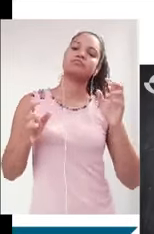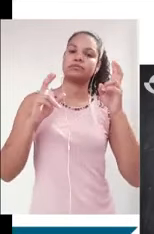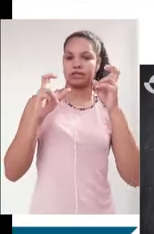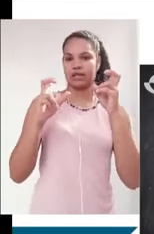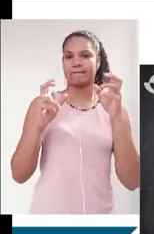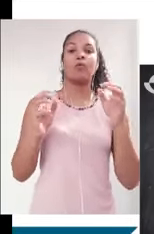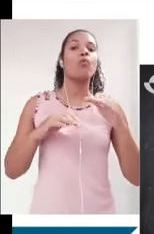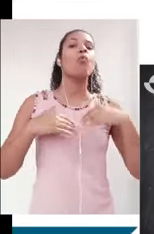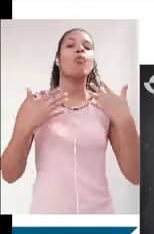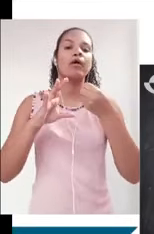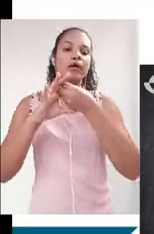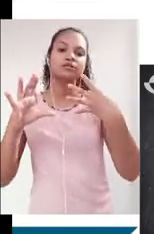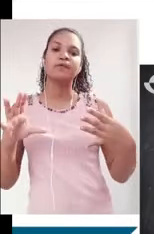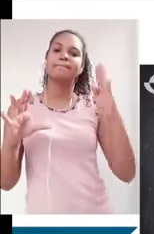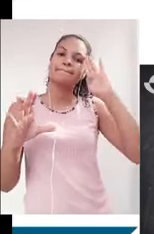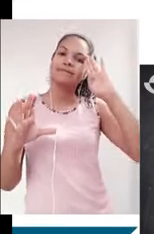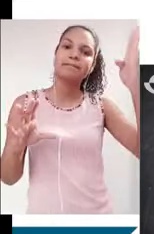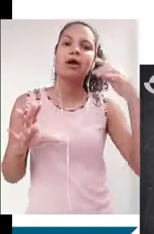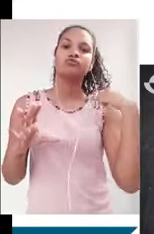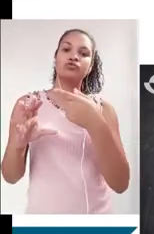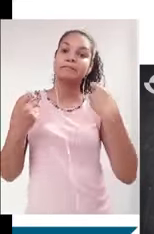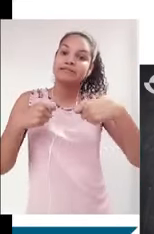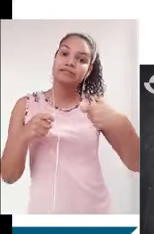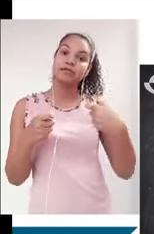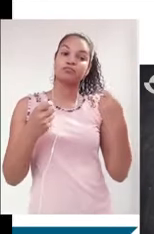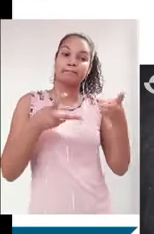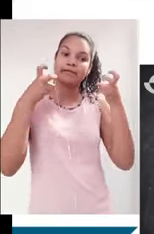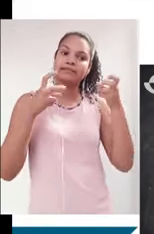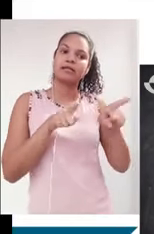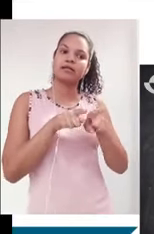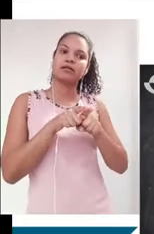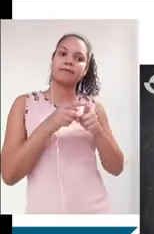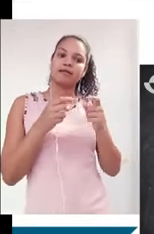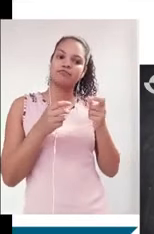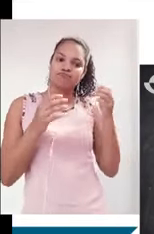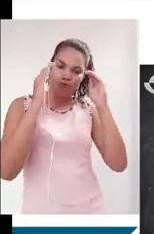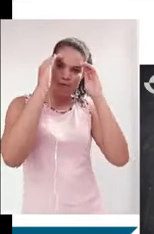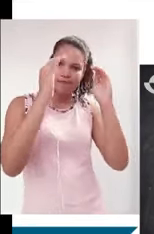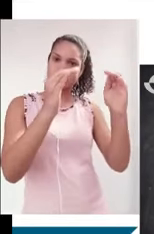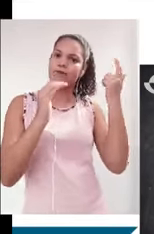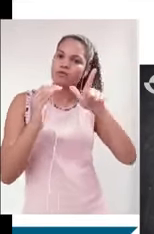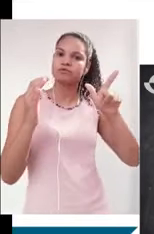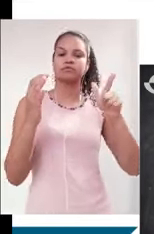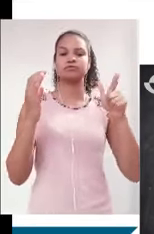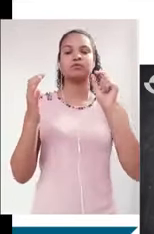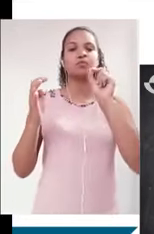principais, as características principais que nós precisamos perceber e atender para que consigamos fazer uma ótima interpretação do tema